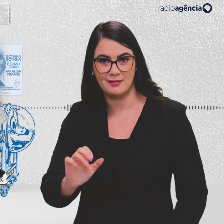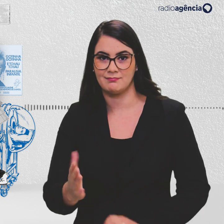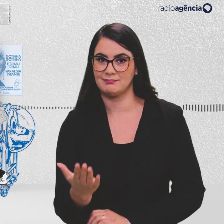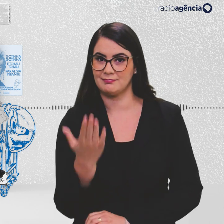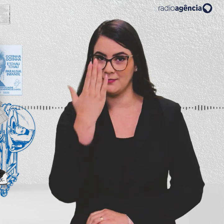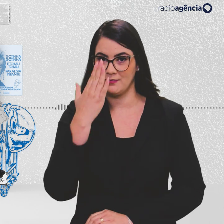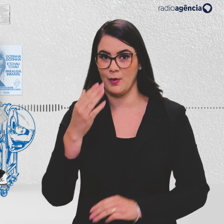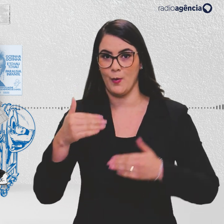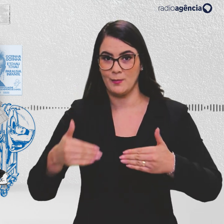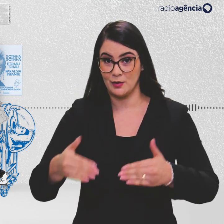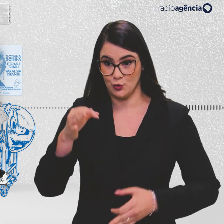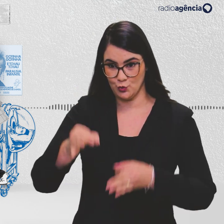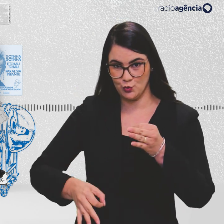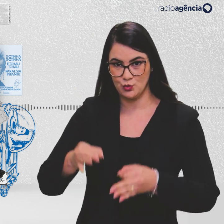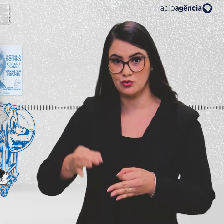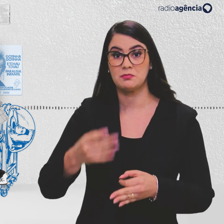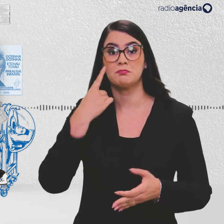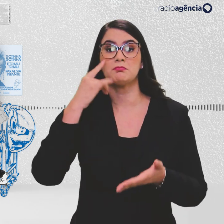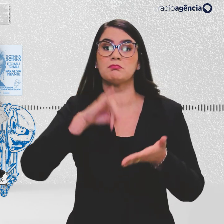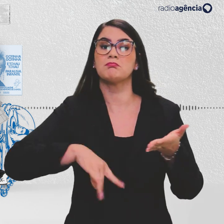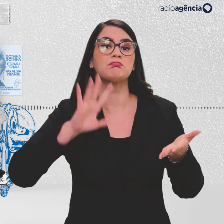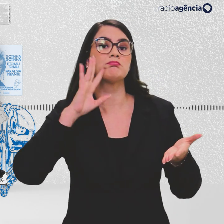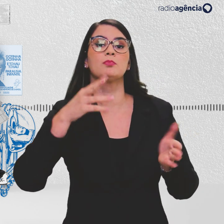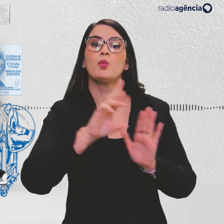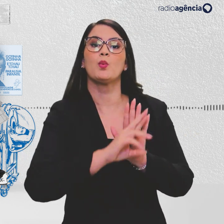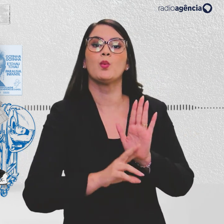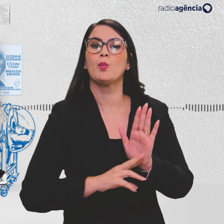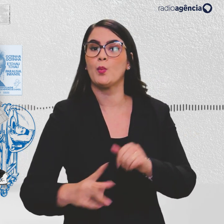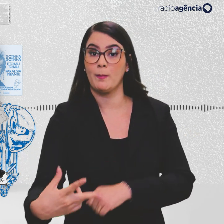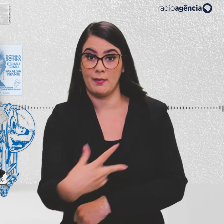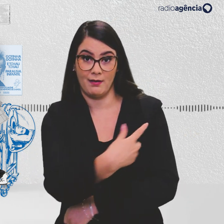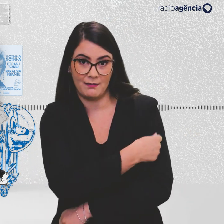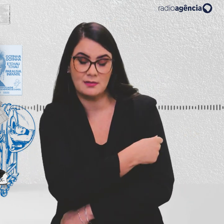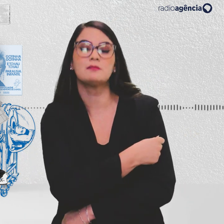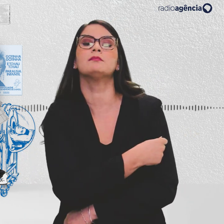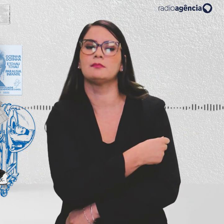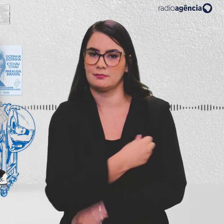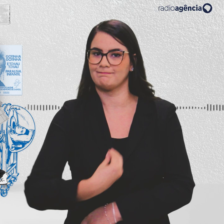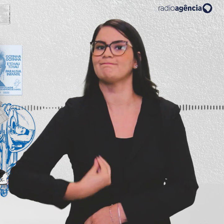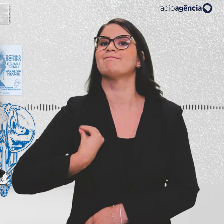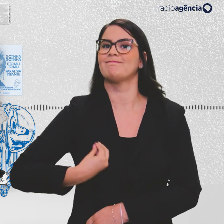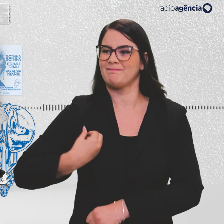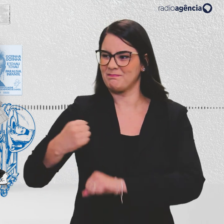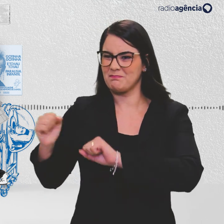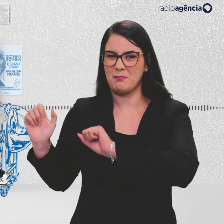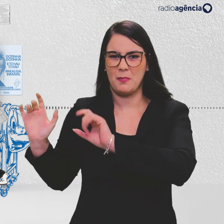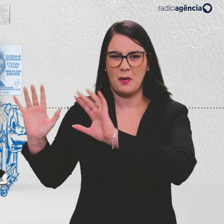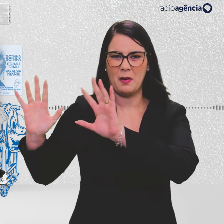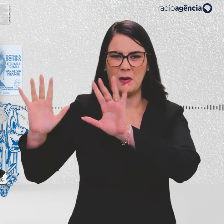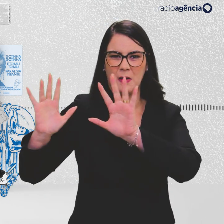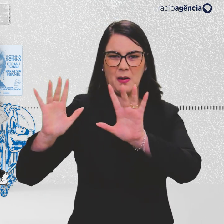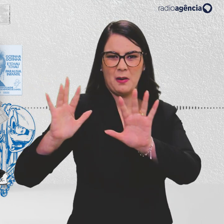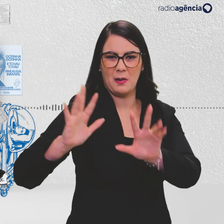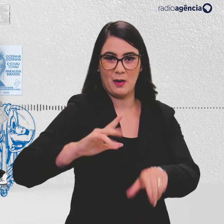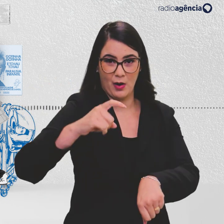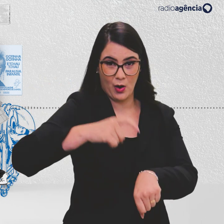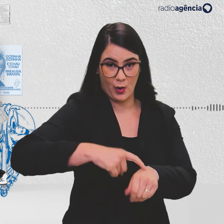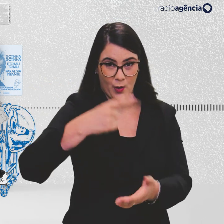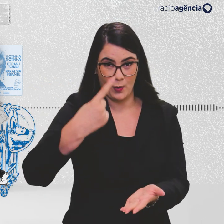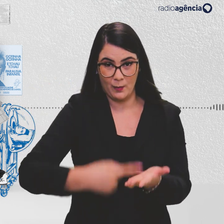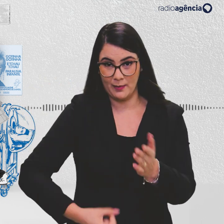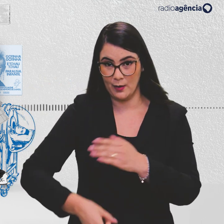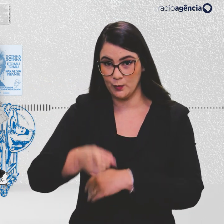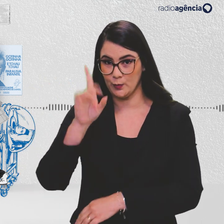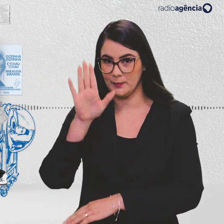esperar a decisão da comissão de parecer sobre o regulamento da vacina, compareceu grande número de pessoas à hora marcada,